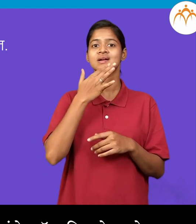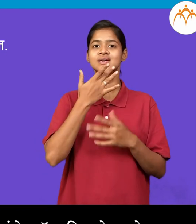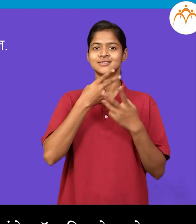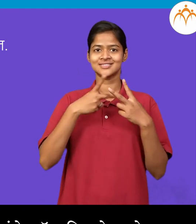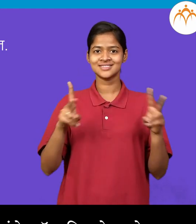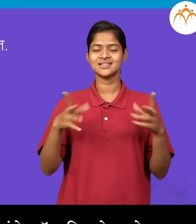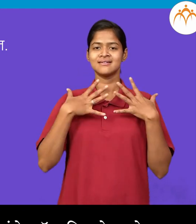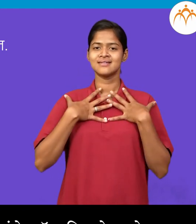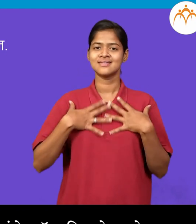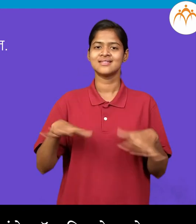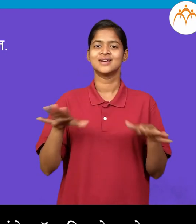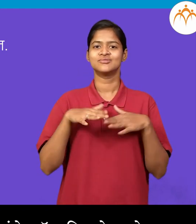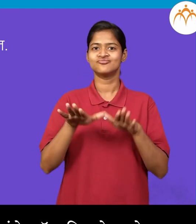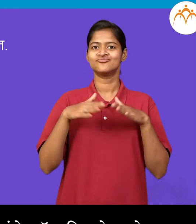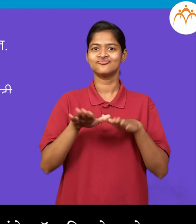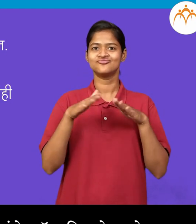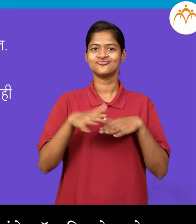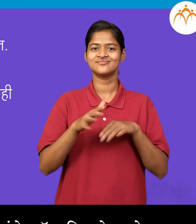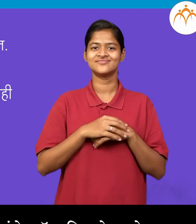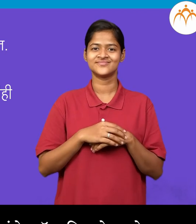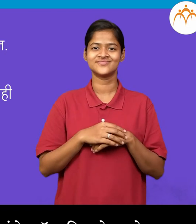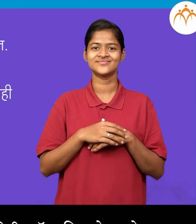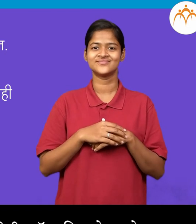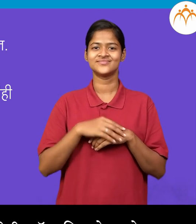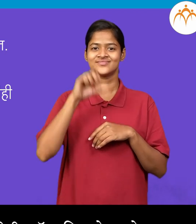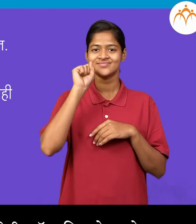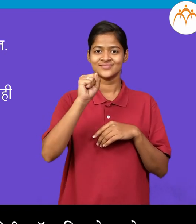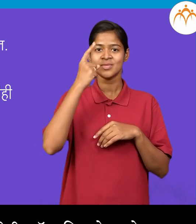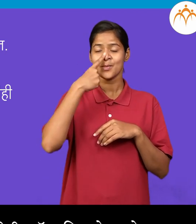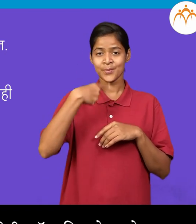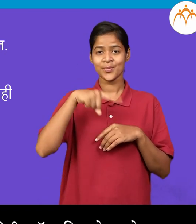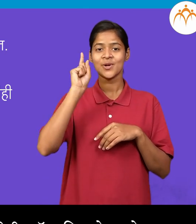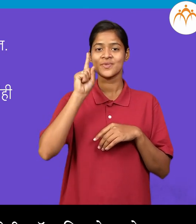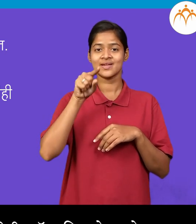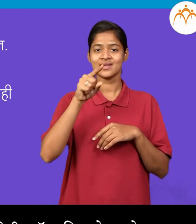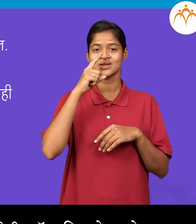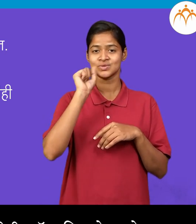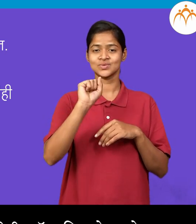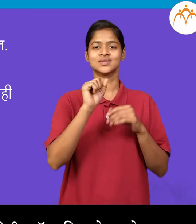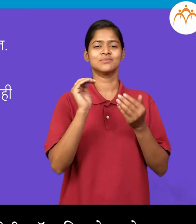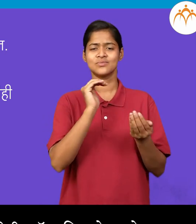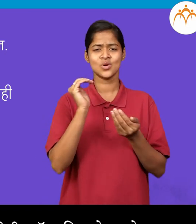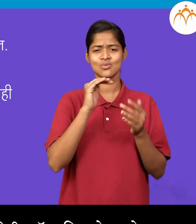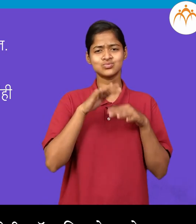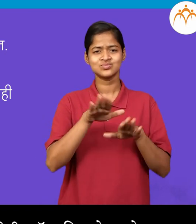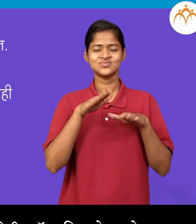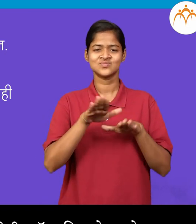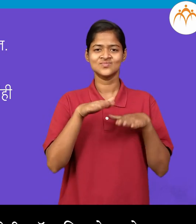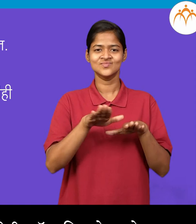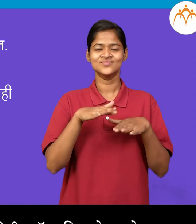रंगान से फ्रोग शीवले आहेत तीचा आईने तीचा बहुले आन साथी ही फ्रोग शीवले आहेत